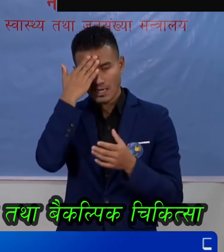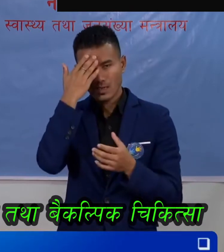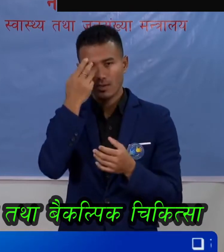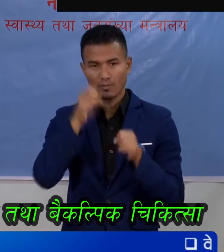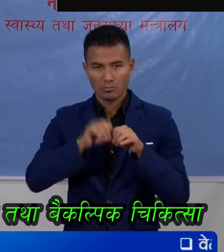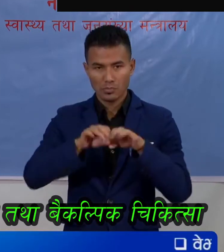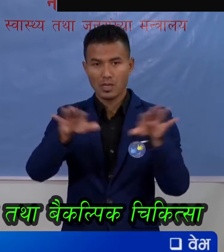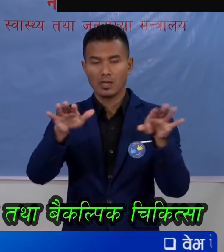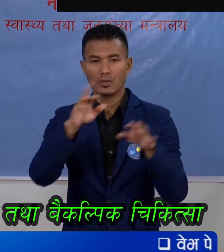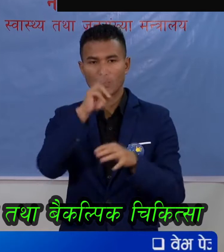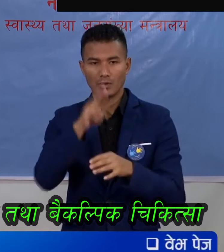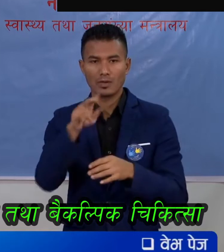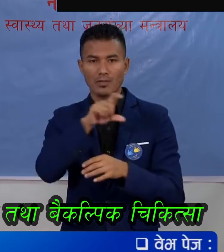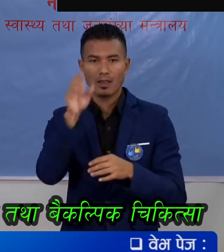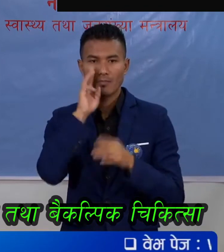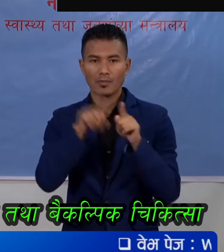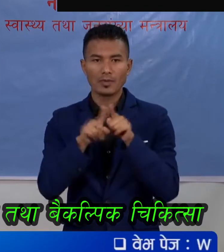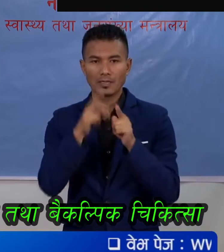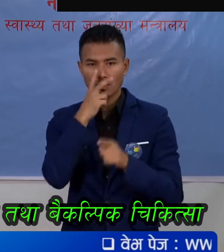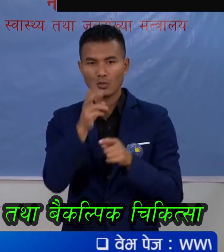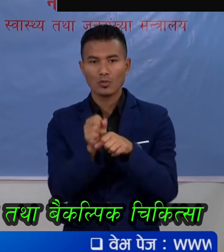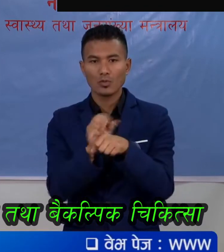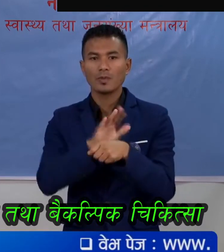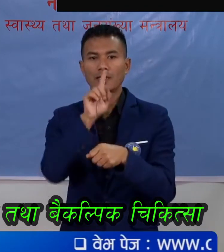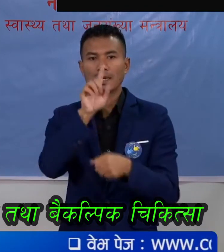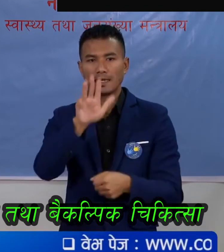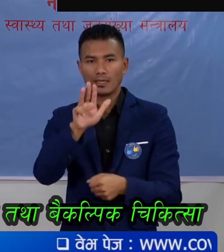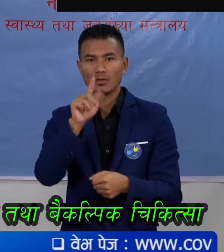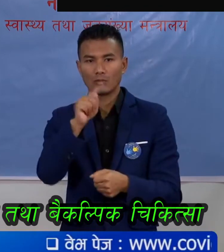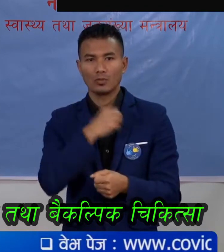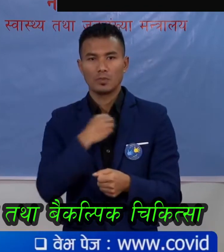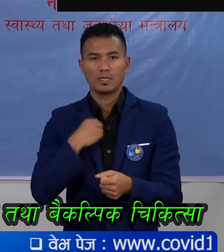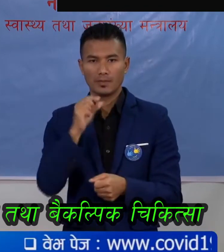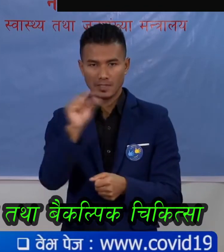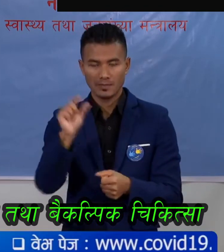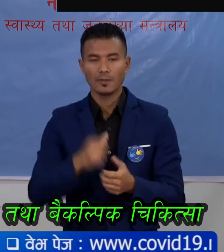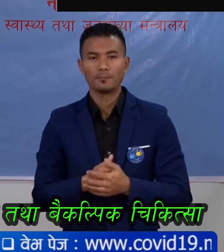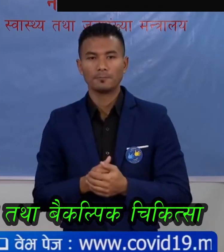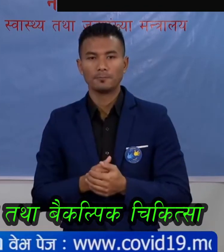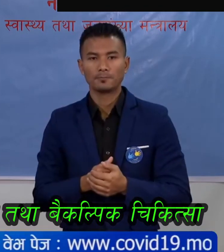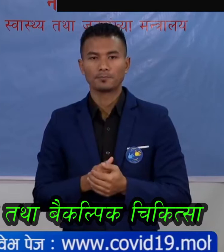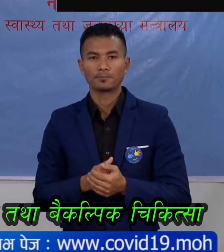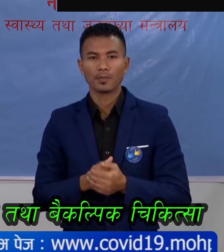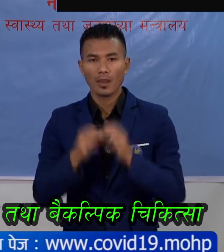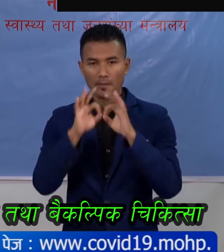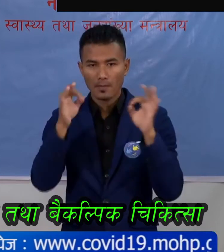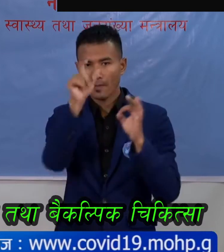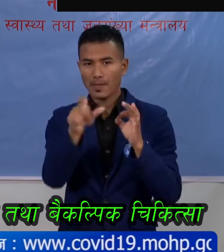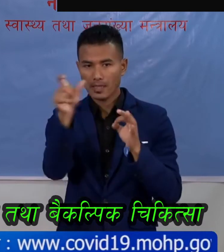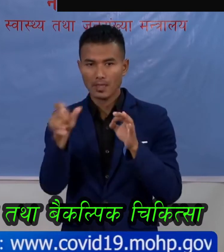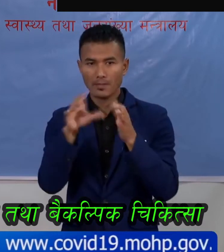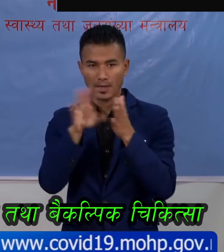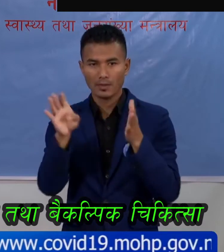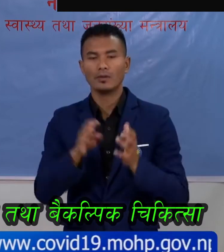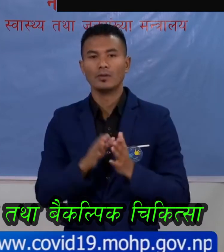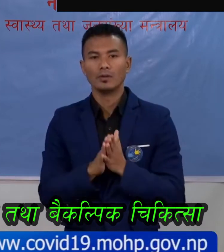राये अमरो नेपाल मा पनी देखा परेको COVID-19 को उपचार को संबन्ध मा विविन्न व्यक्तियरू बाटा